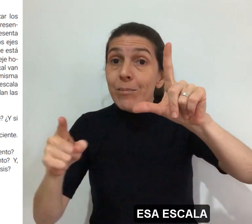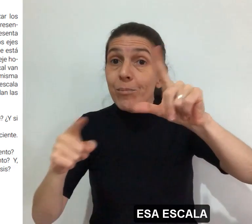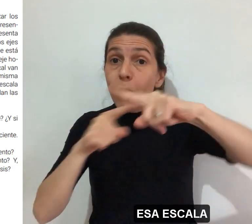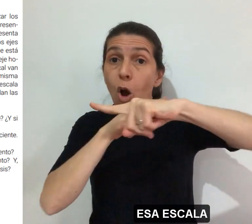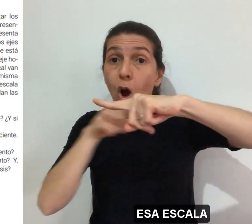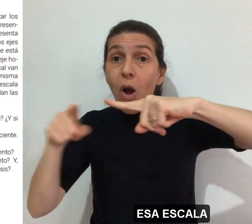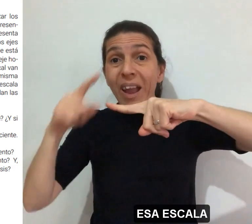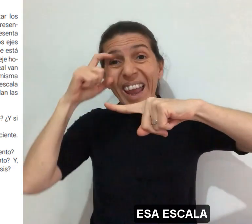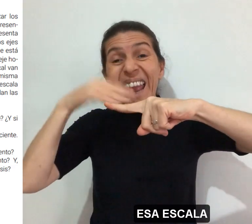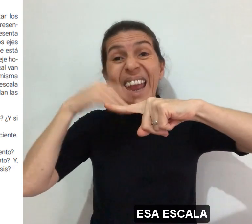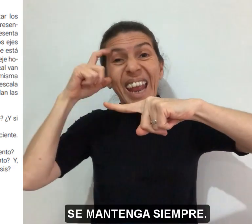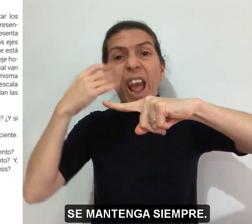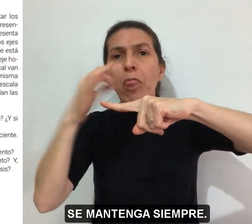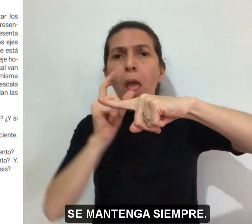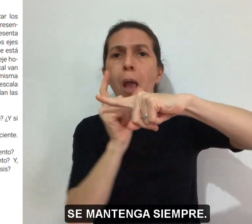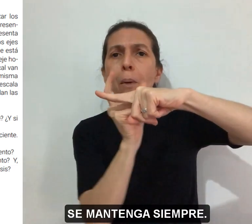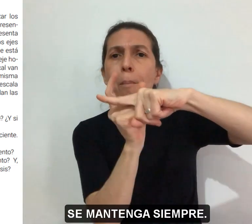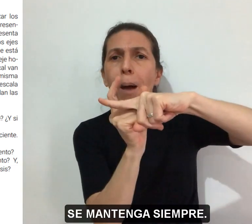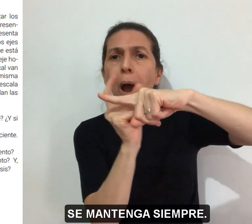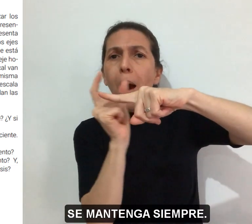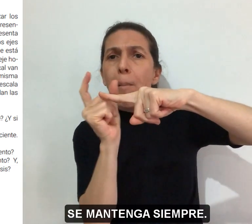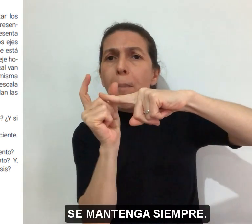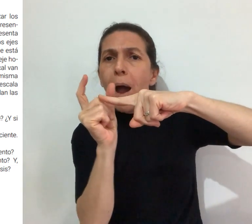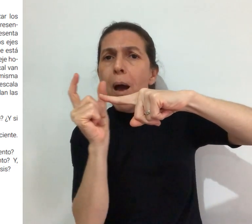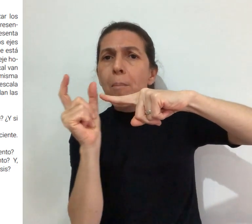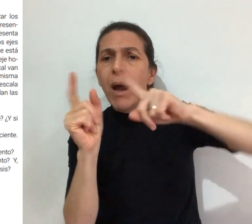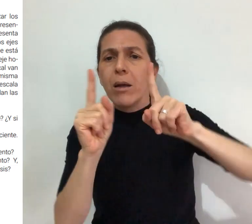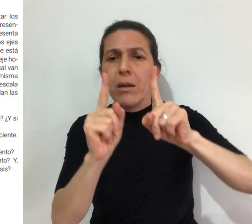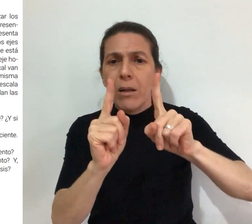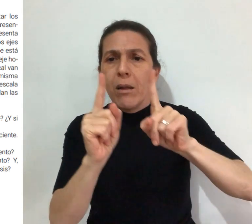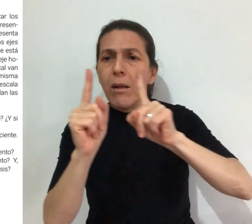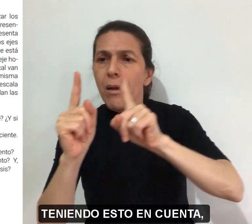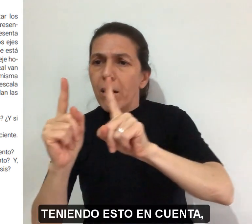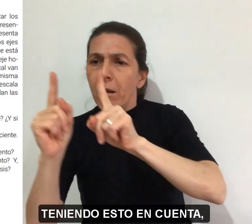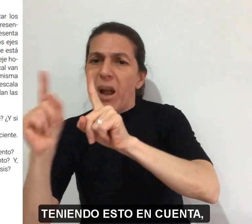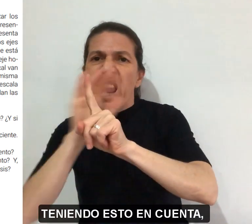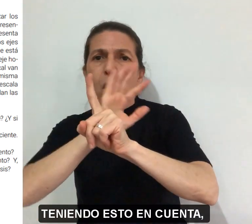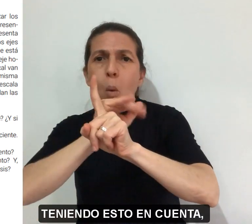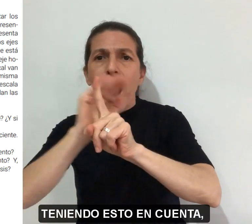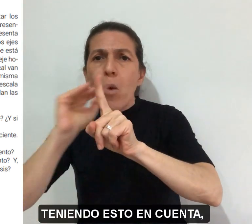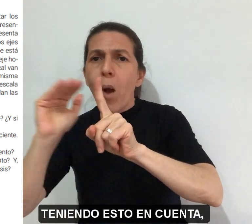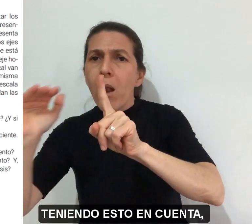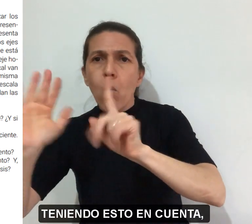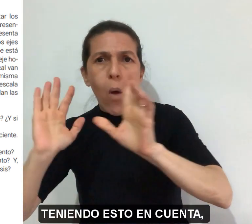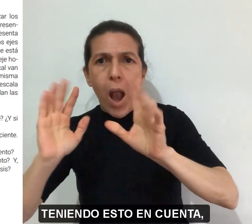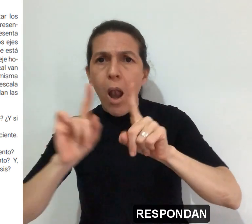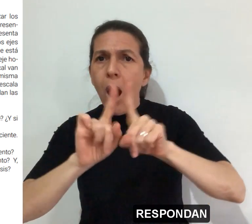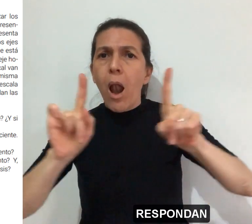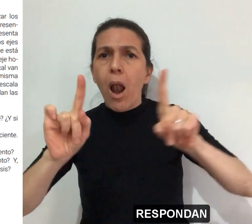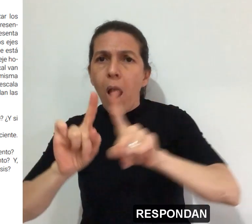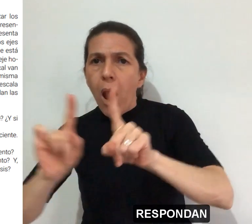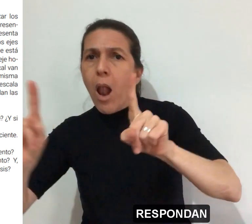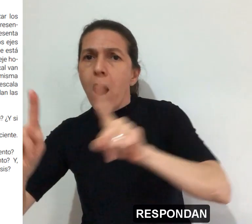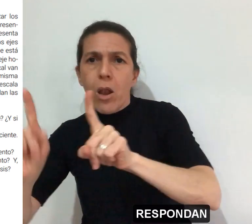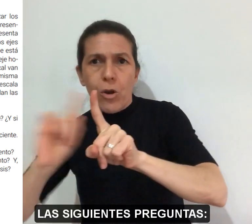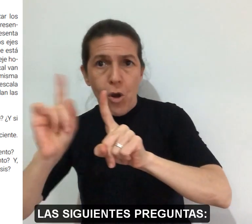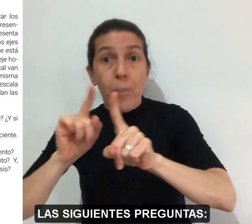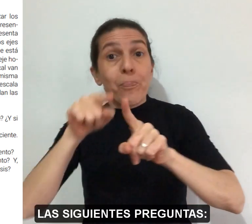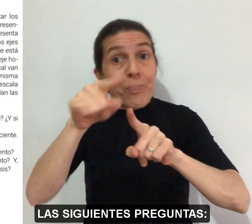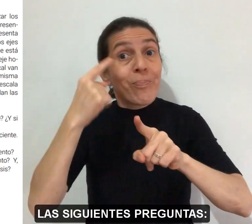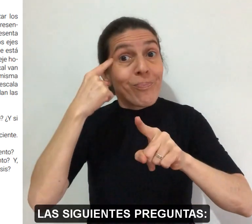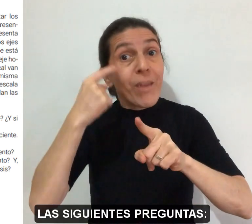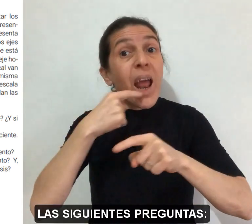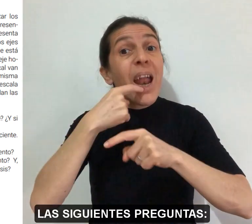esa escala se mantenga siempre. Teniendo esto en cuenta, respondan